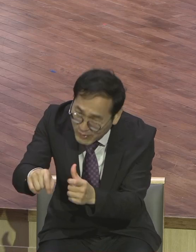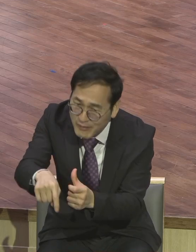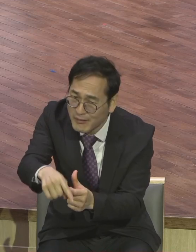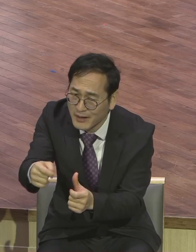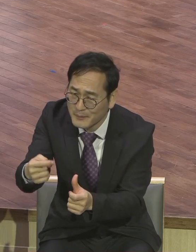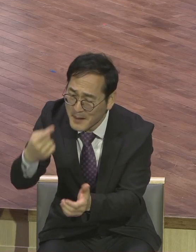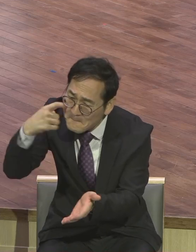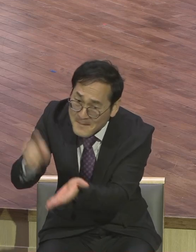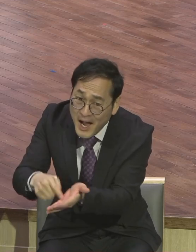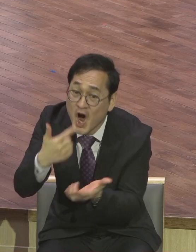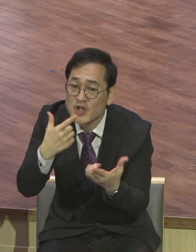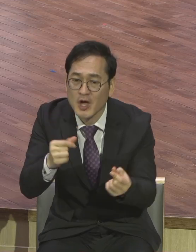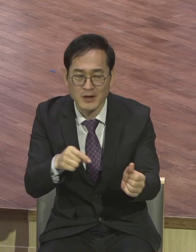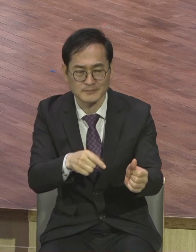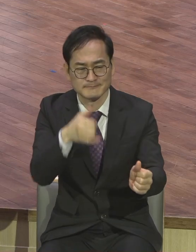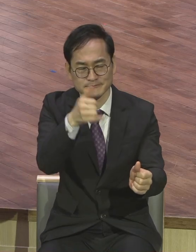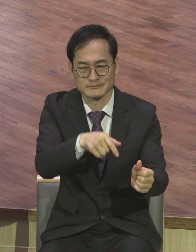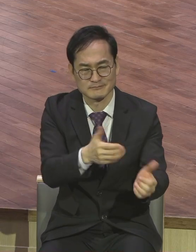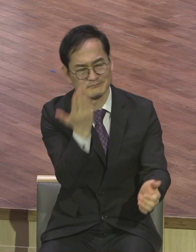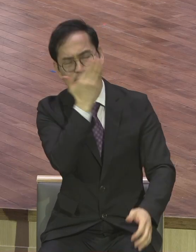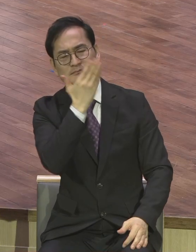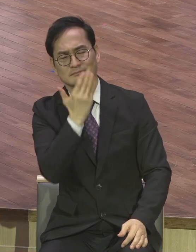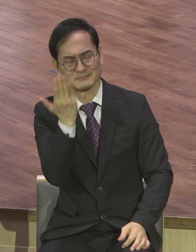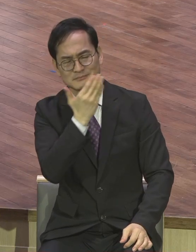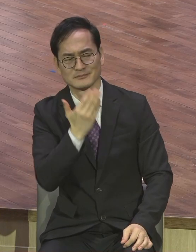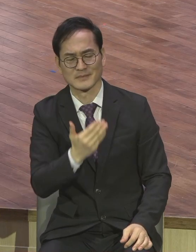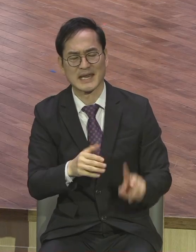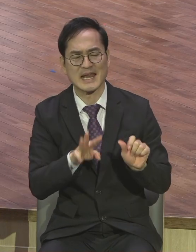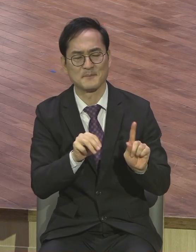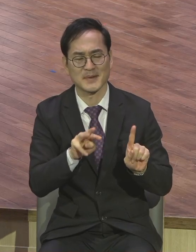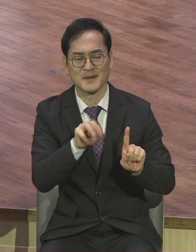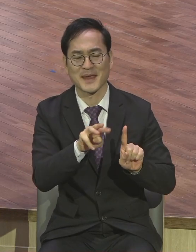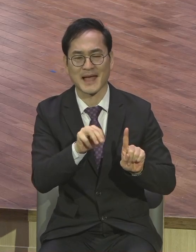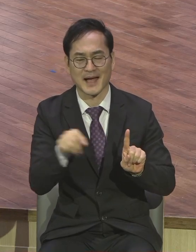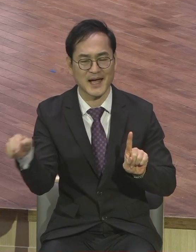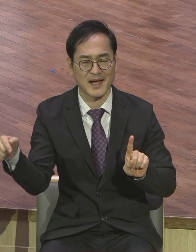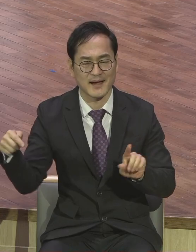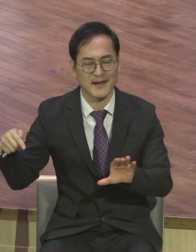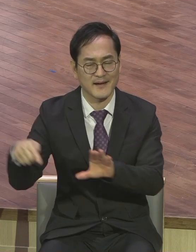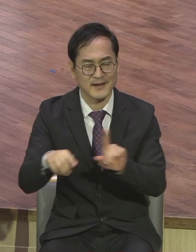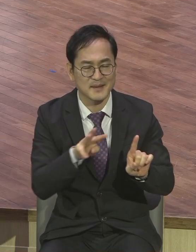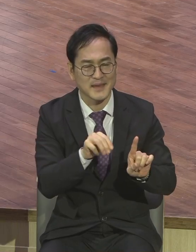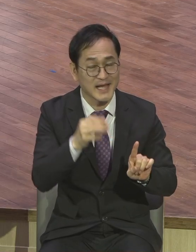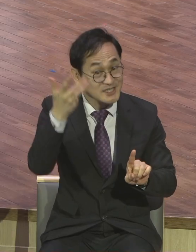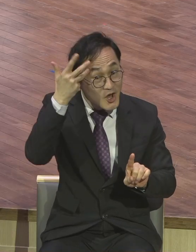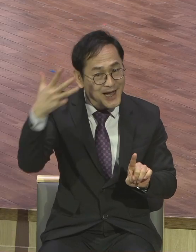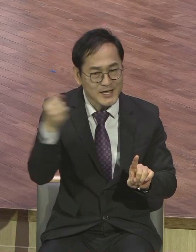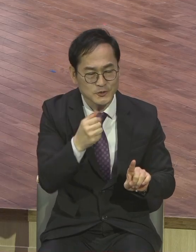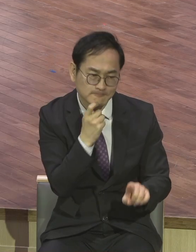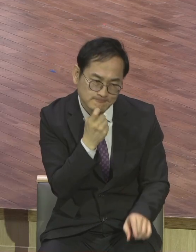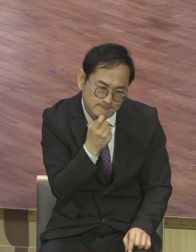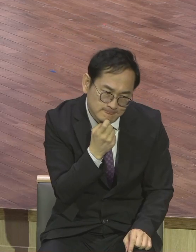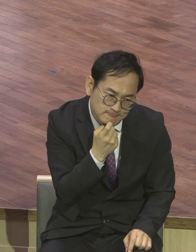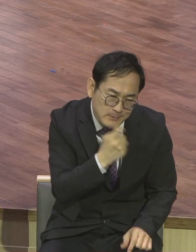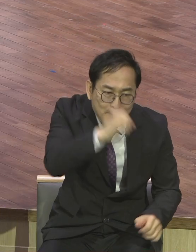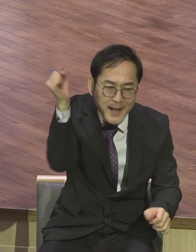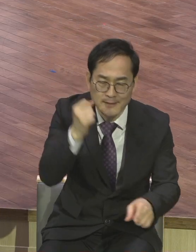그래서 그는 자신이 세운 1m 철학을 바탕으로 연평균 100만 불